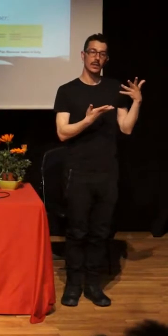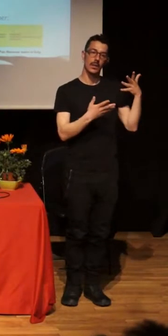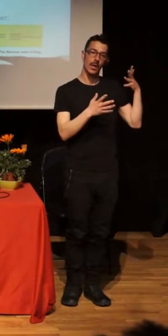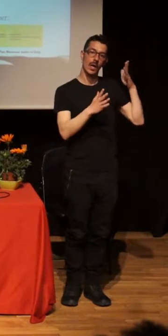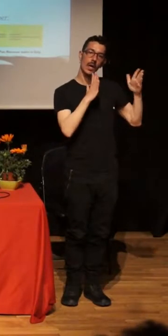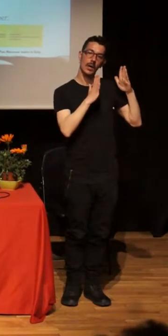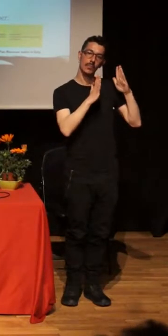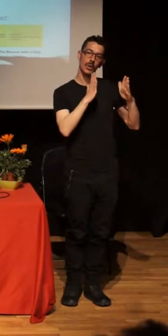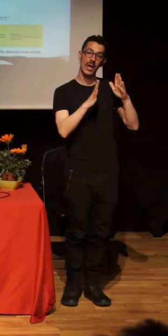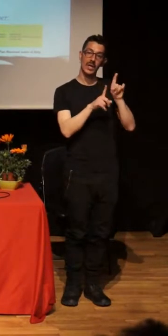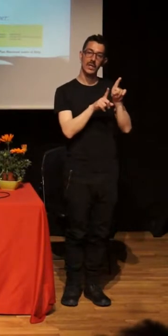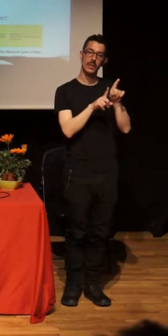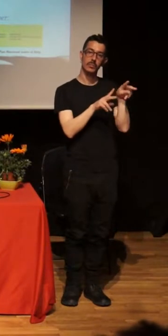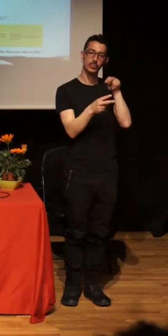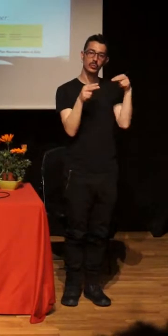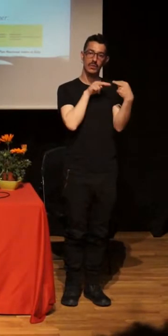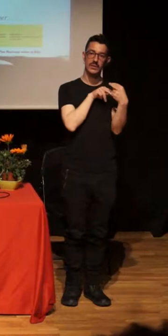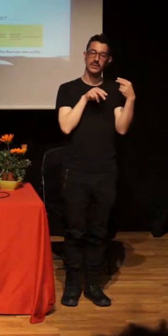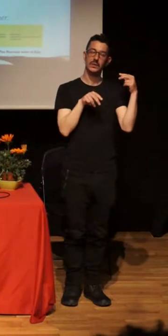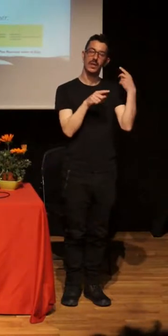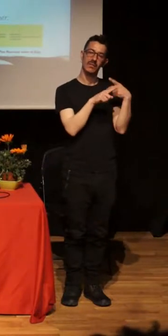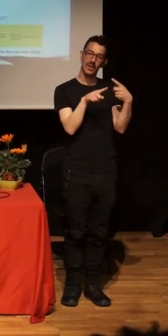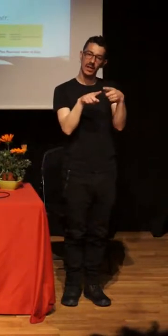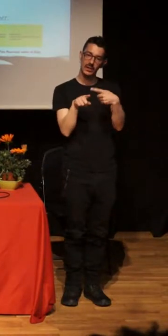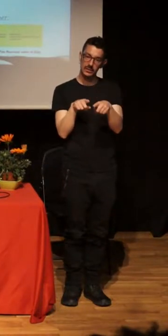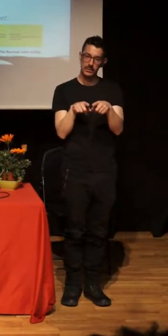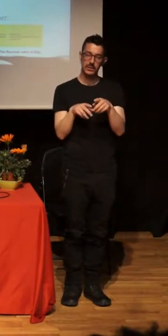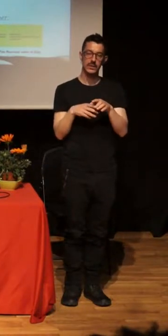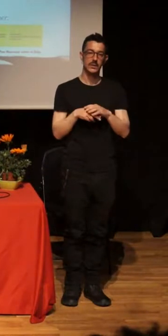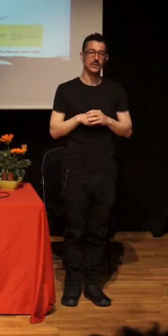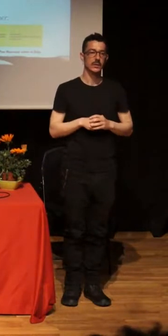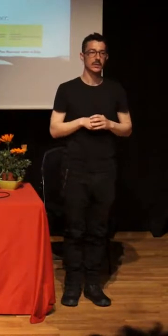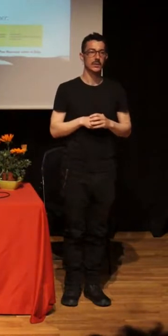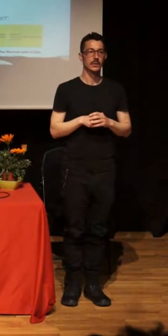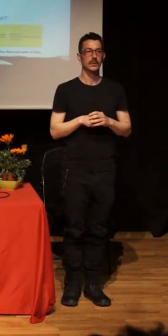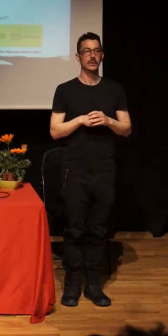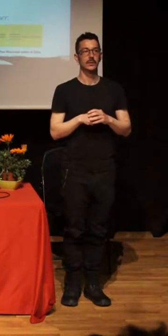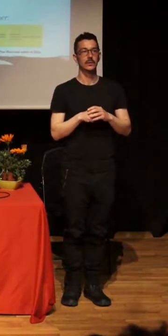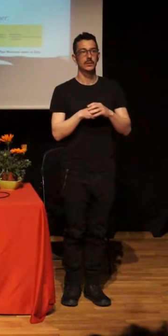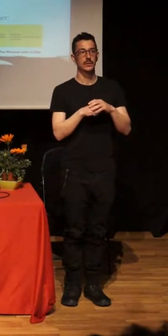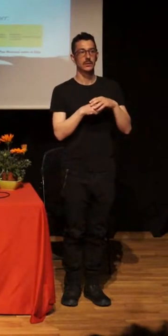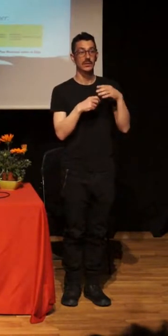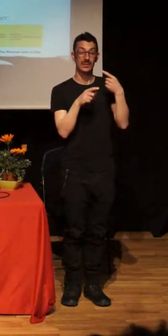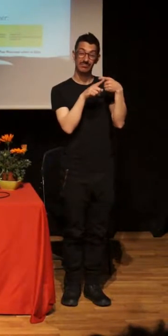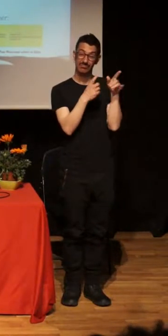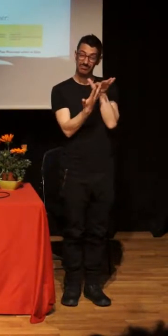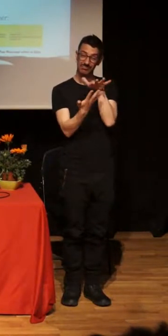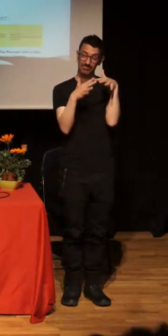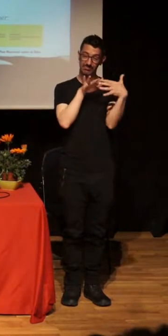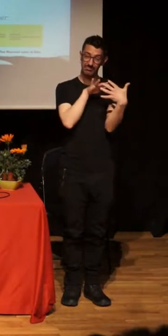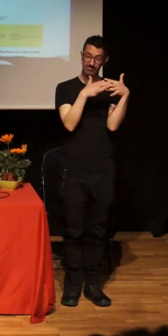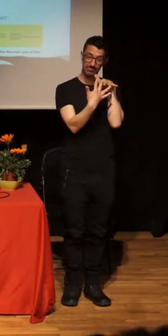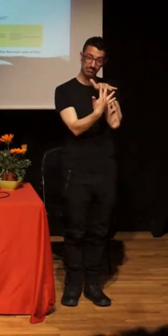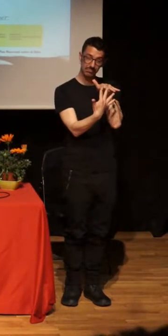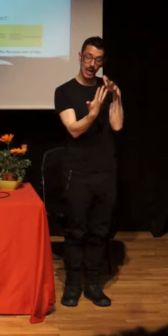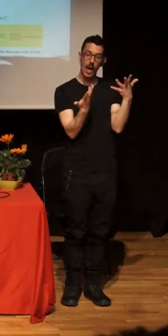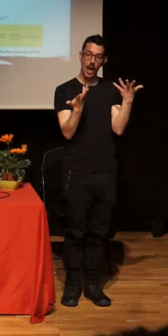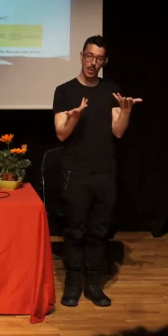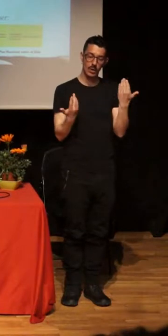versions and of the different conjugations of those that we call the prevention strategies that have been met,